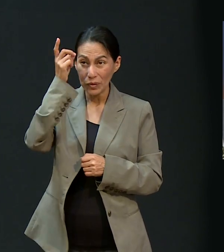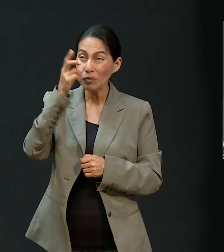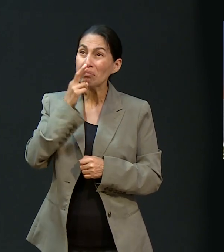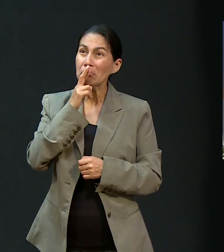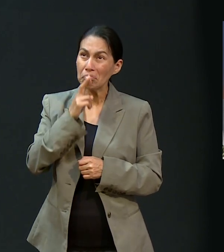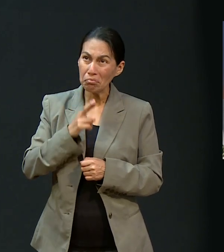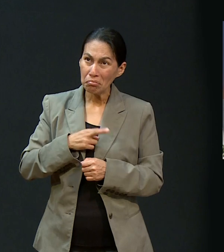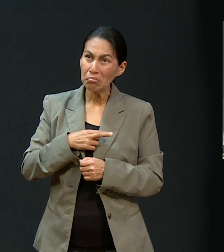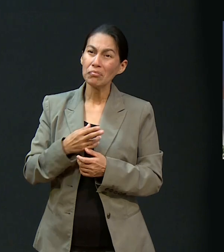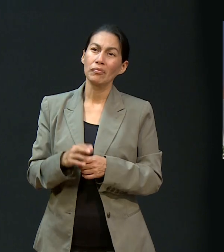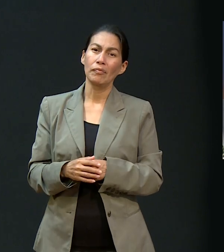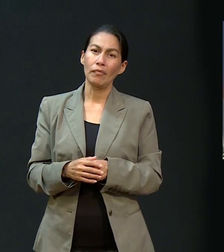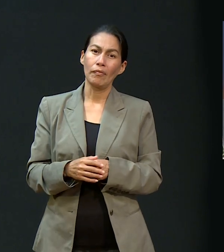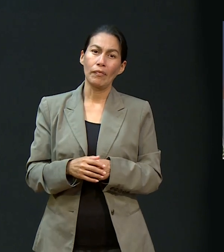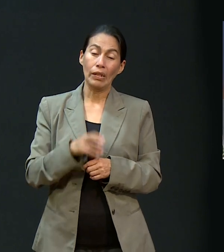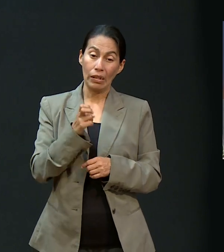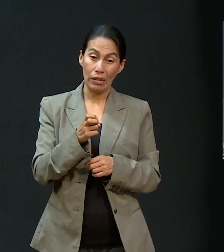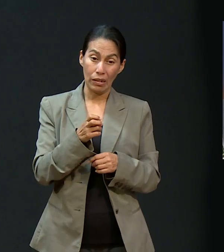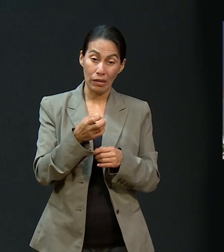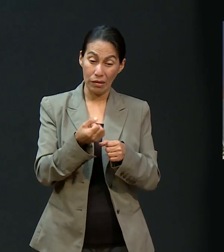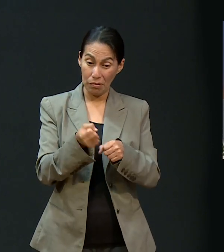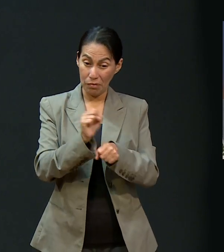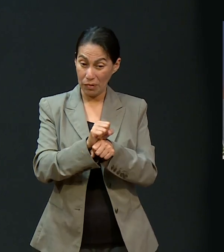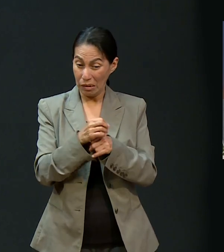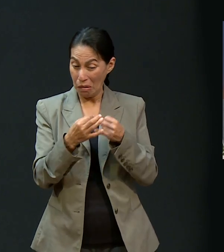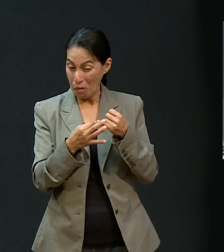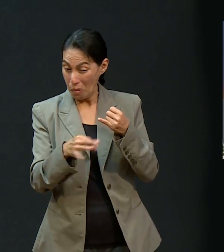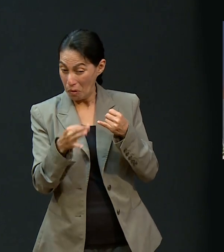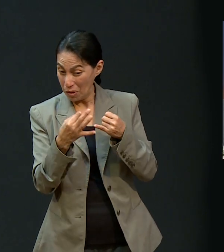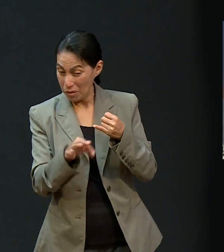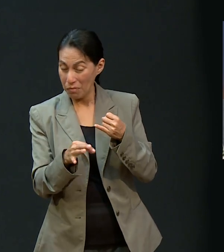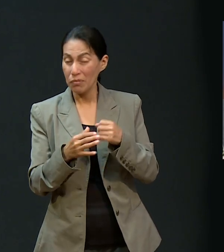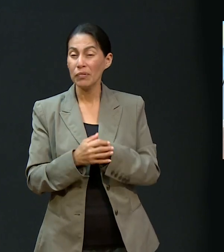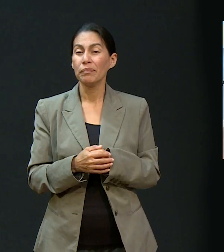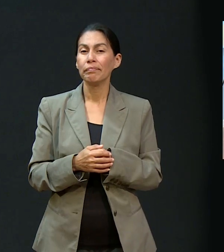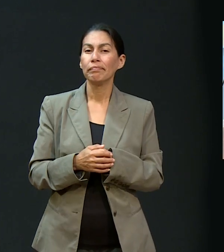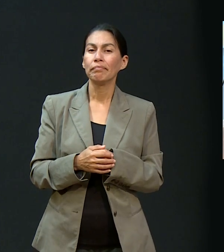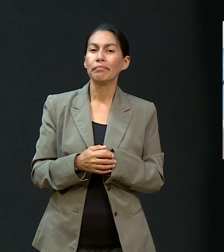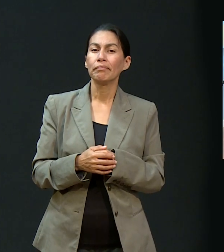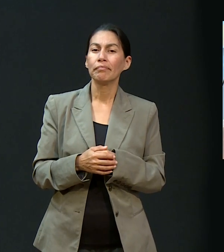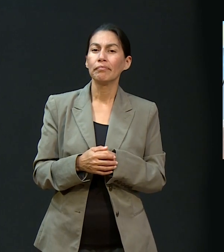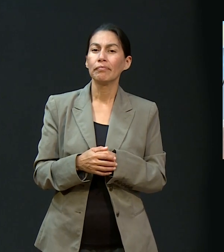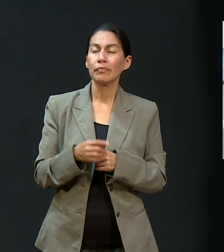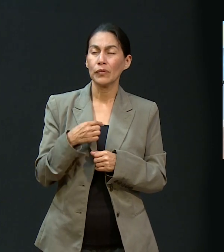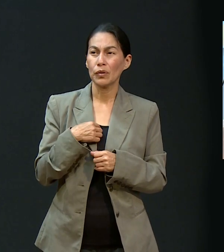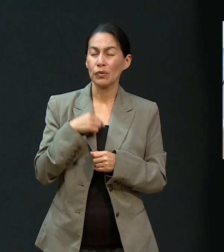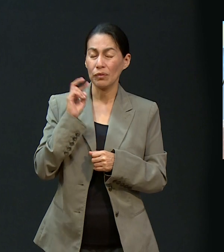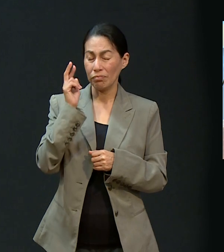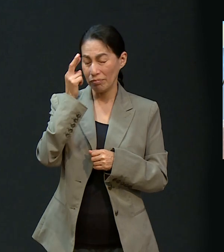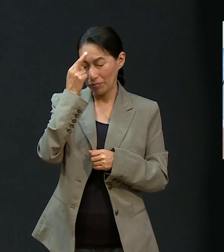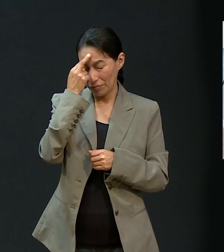y contestaba mi oración. En esa última semana recuerdo que